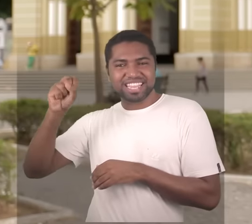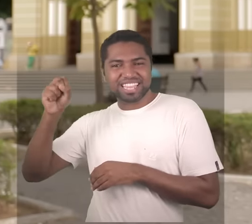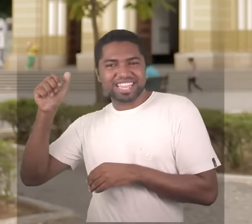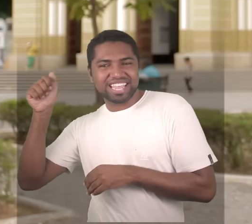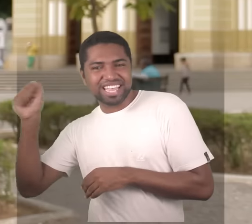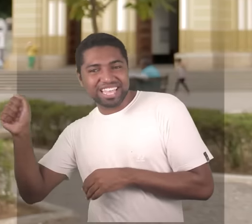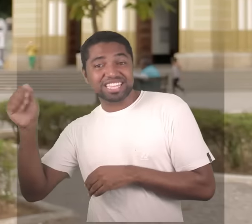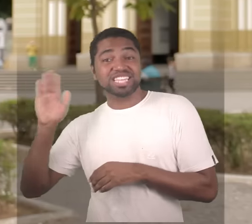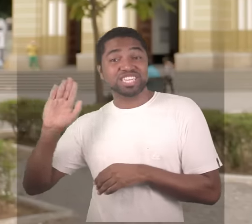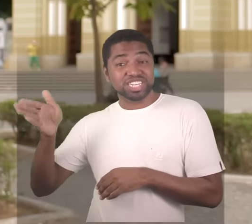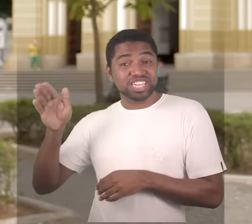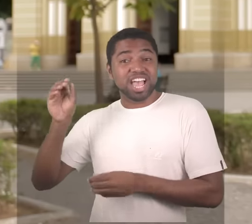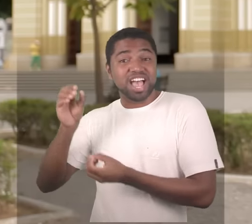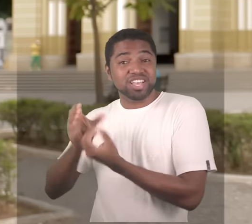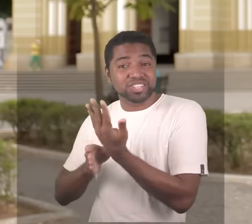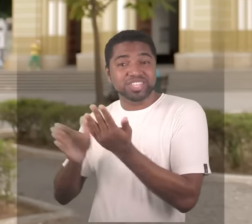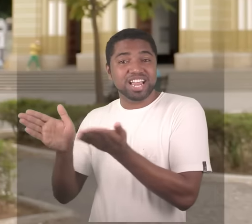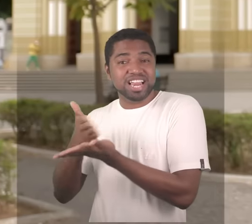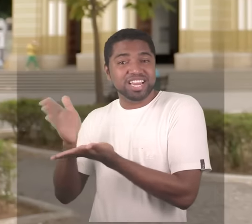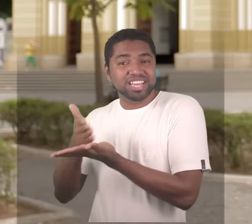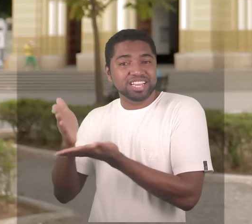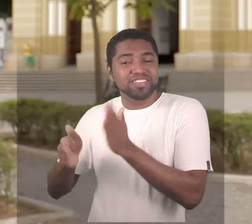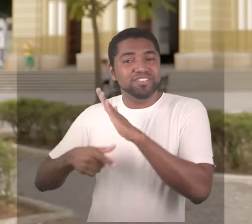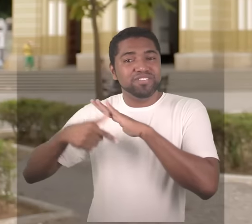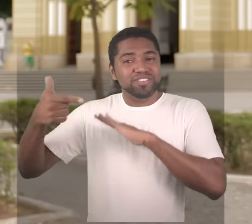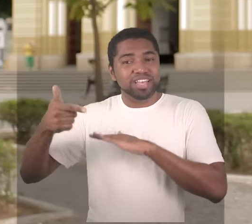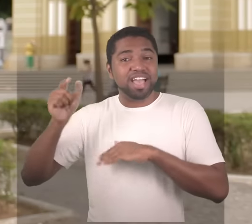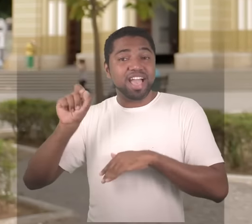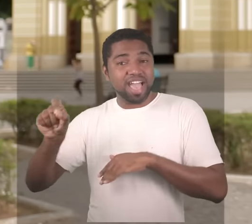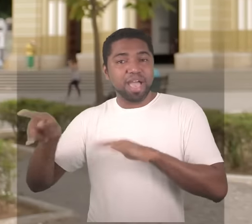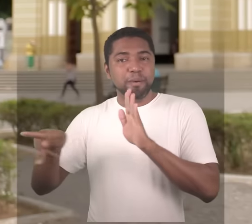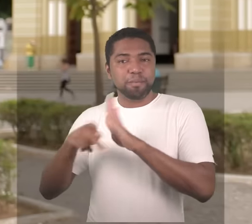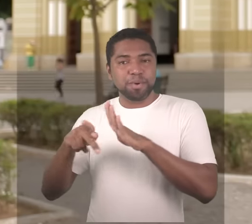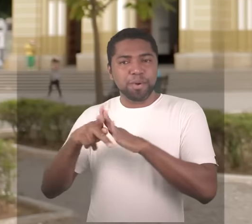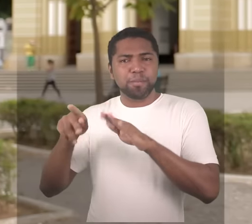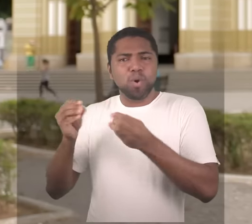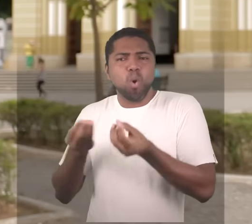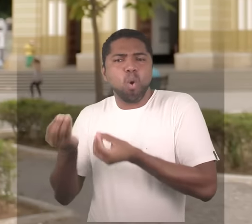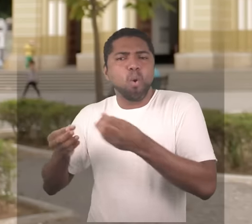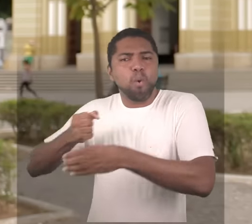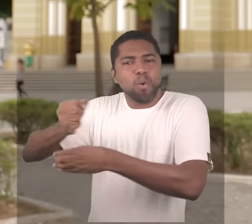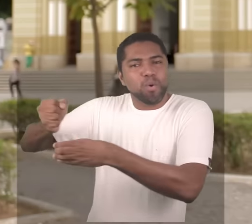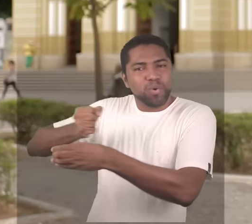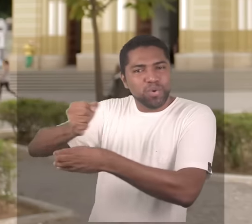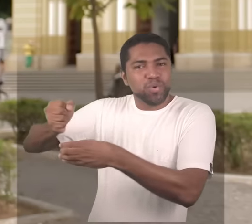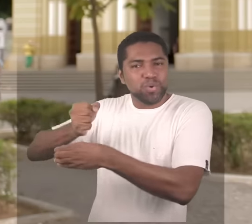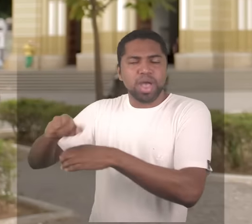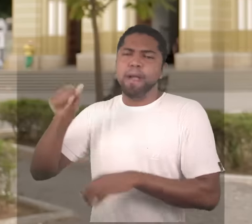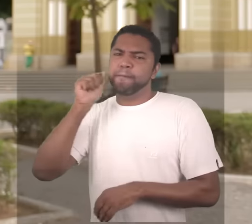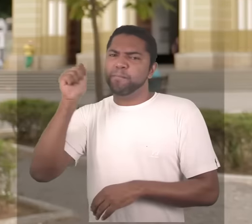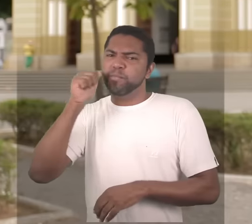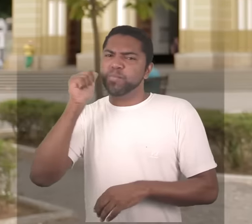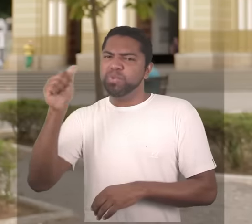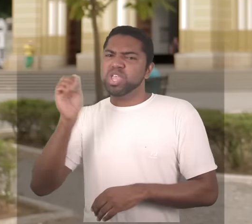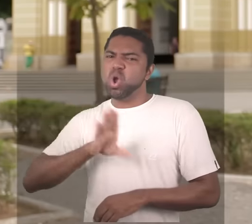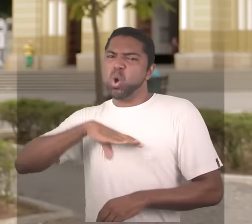segundo livro de culinária gente esta mulher é uma guerreira vitoriosa um beijo pra você minha querida